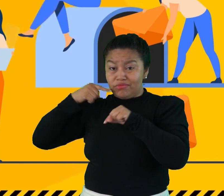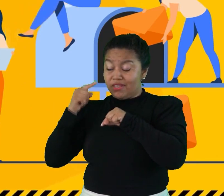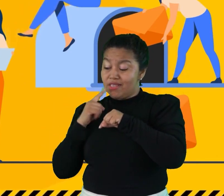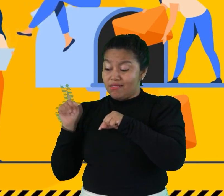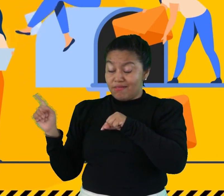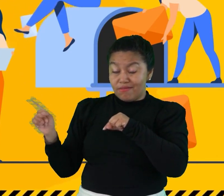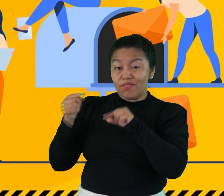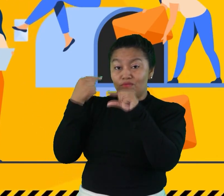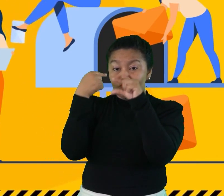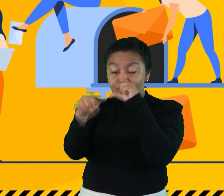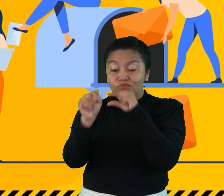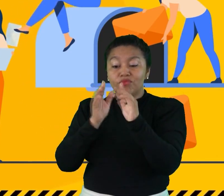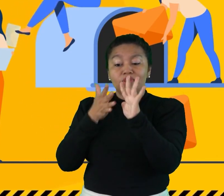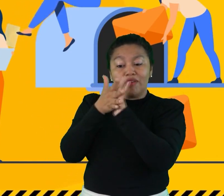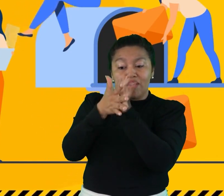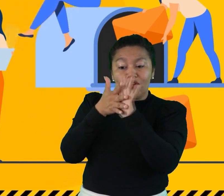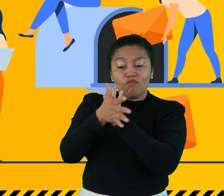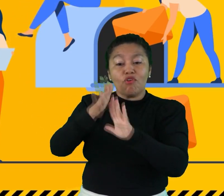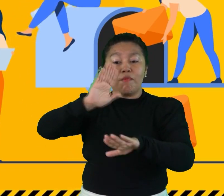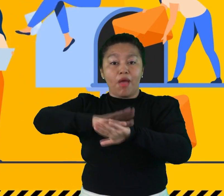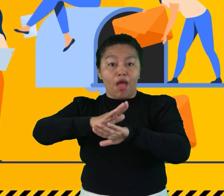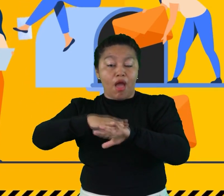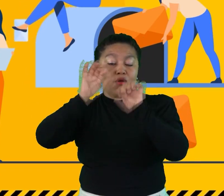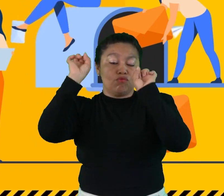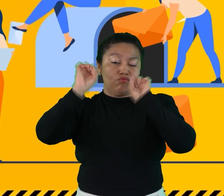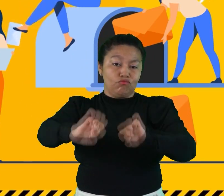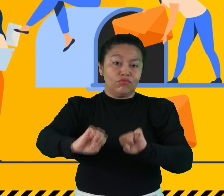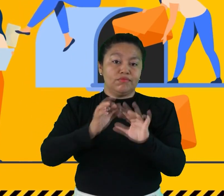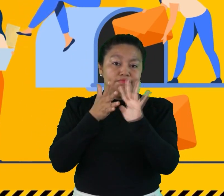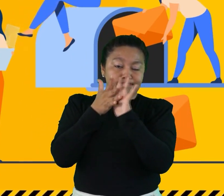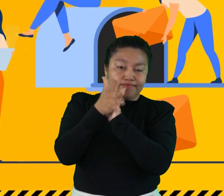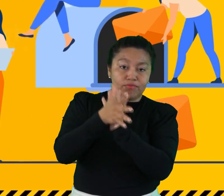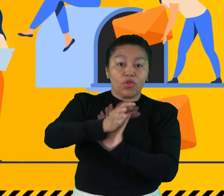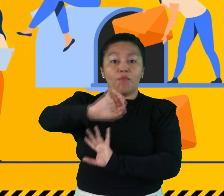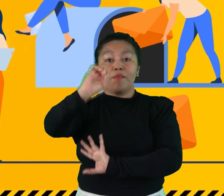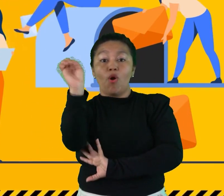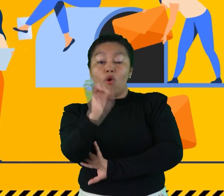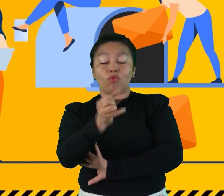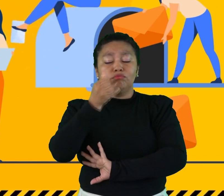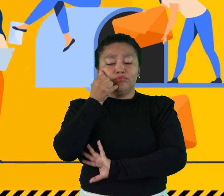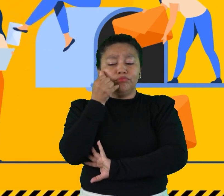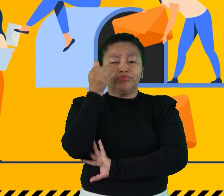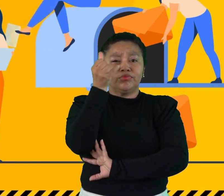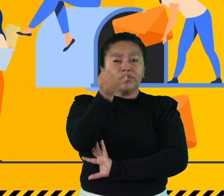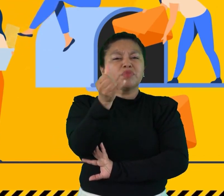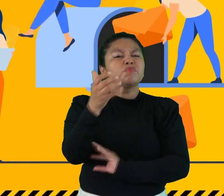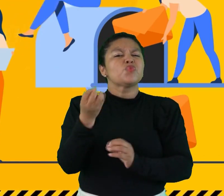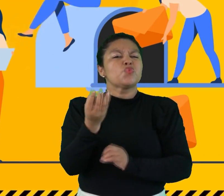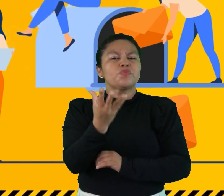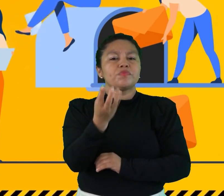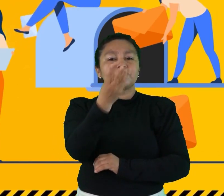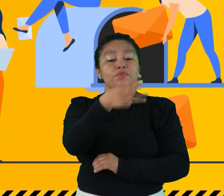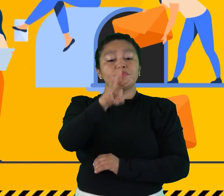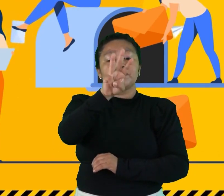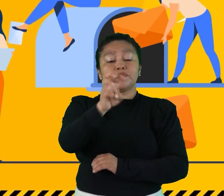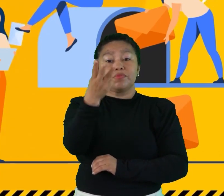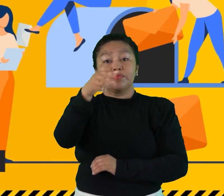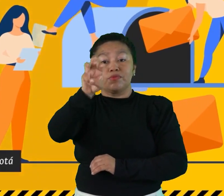comunícate a extensión 18186